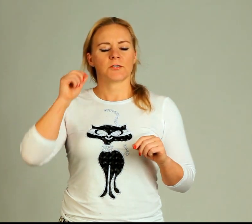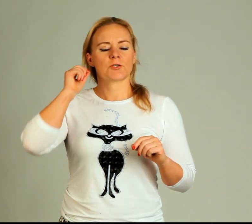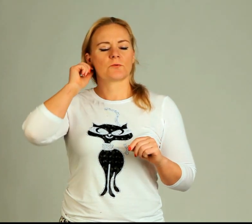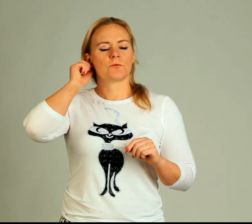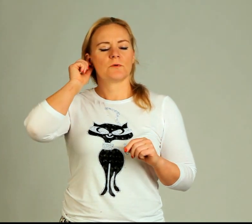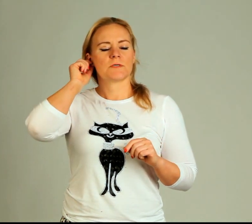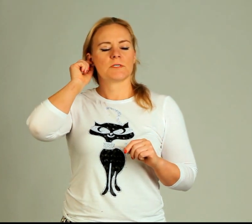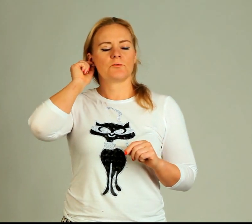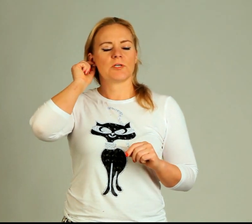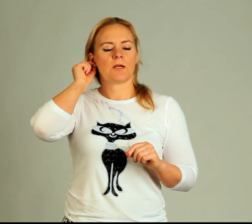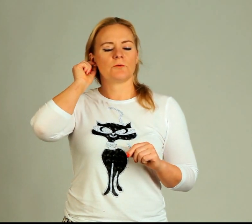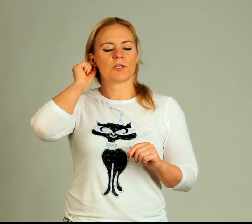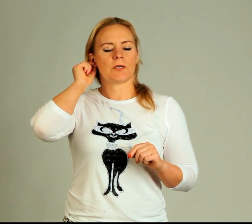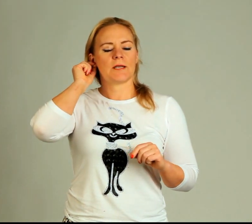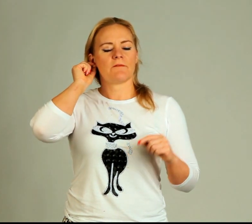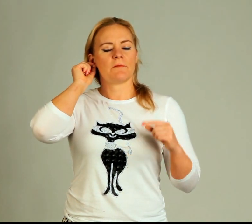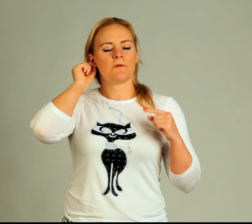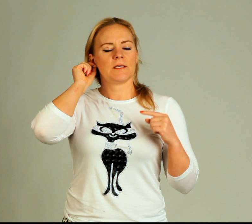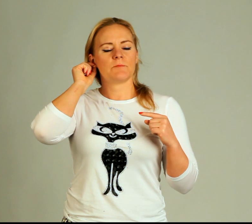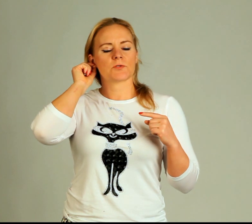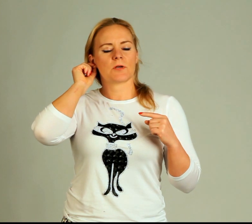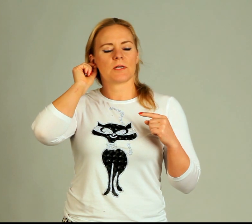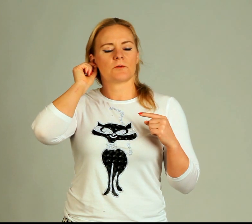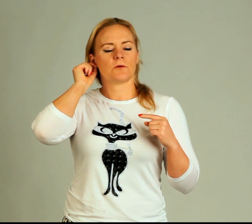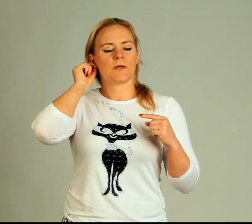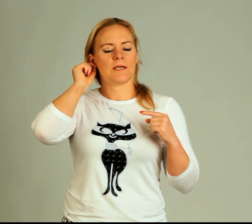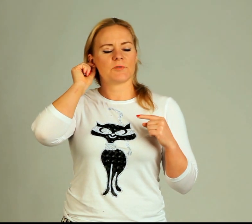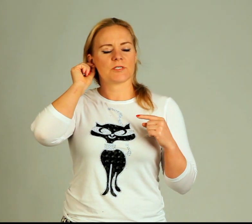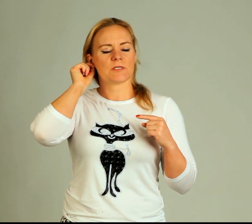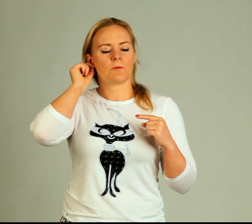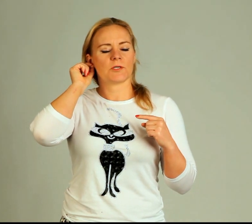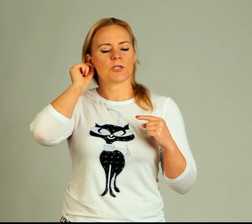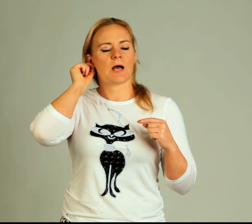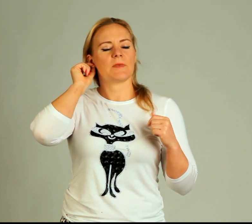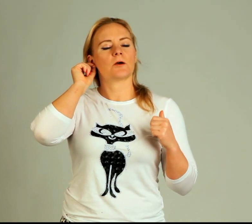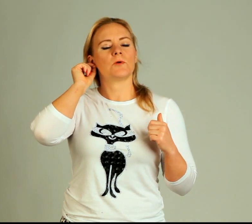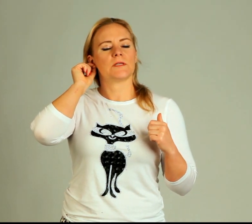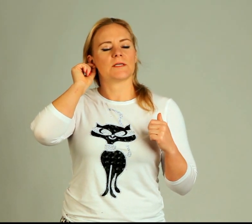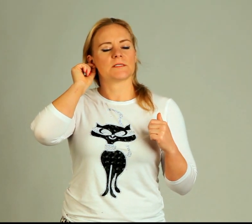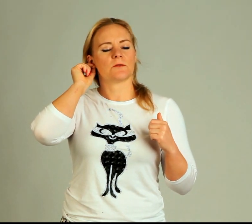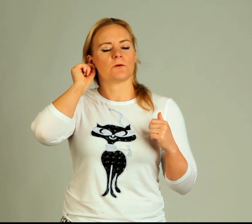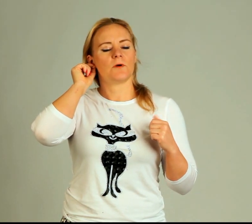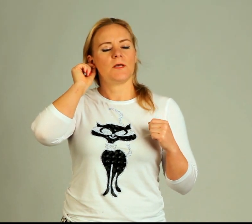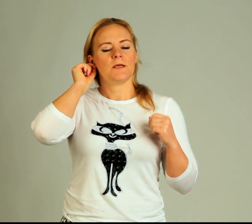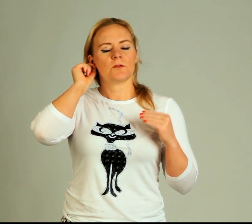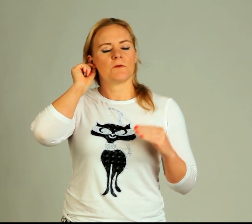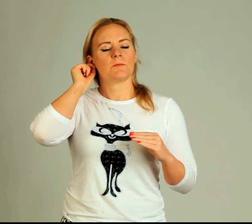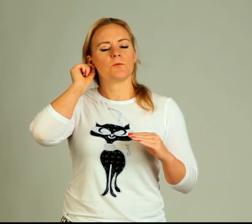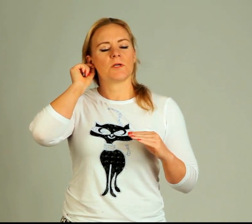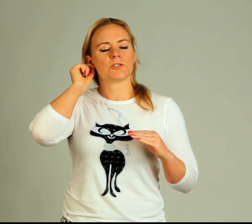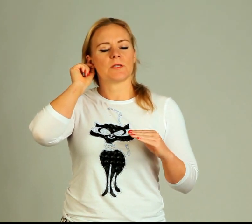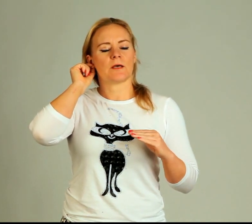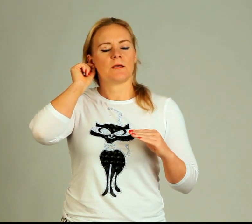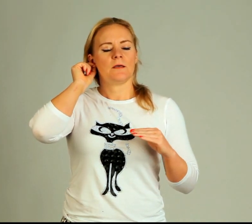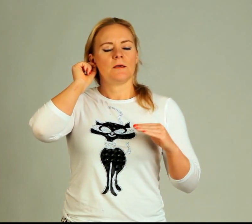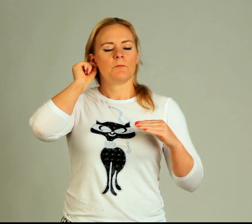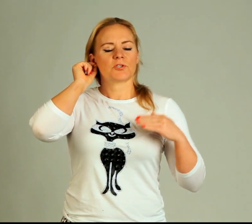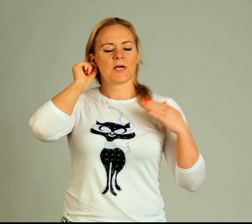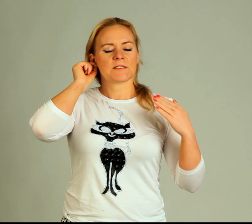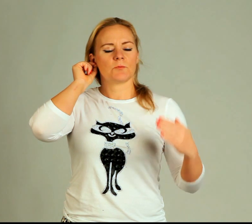zmáčknu si ušní laúček. Dávám velký pozor na to, kde přesně ho mačkám, jakou intenzitou. Je to velmi důležité. Pořád jsem